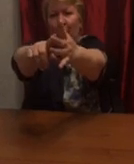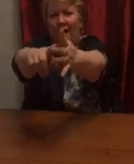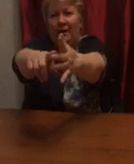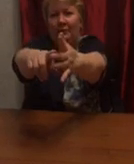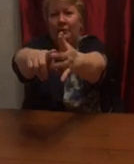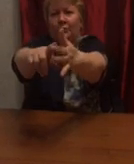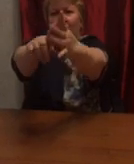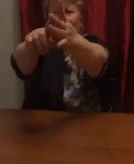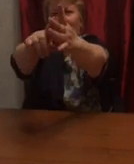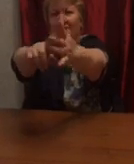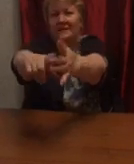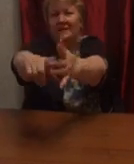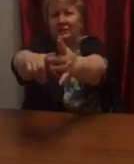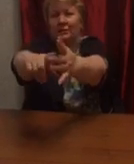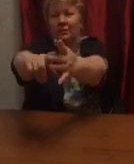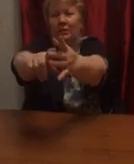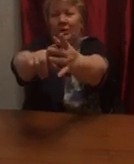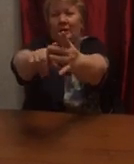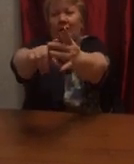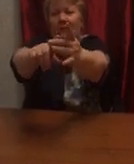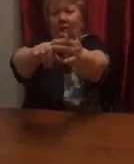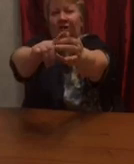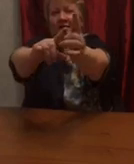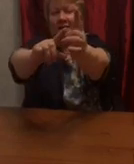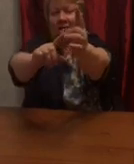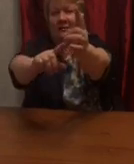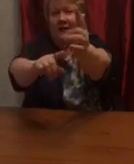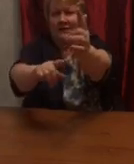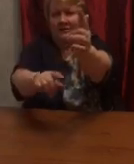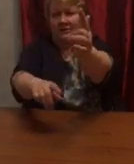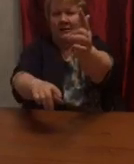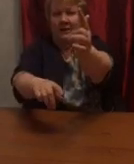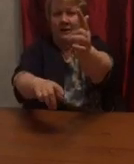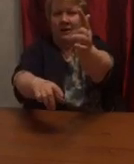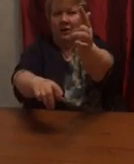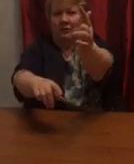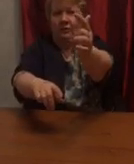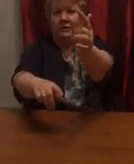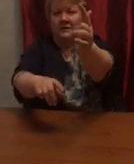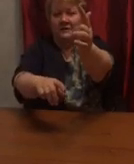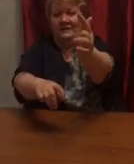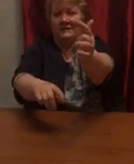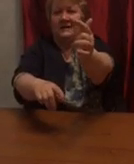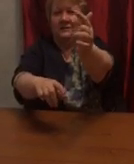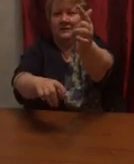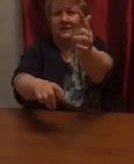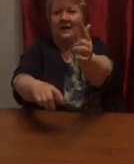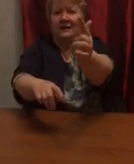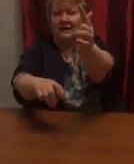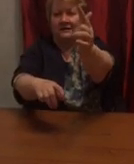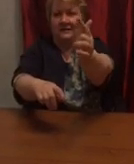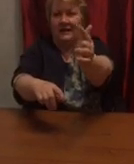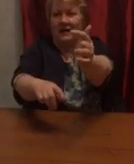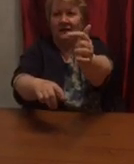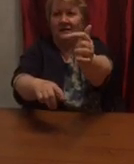бабку, детку. Этот пальчик волк и семеро козлят.